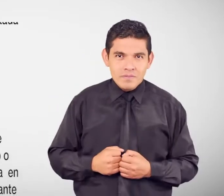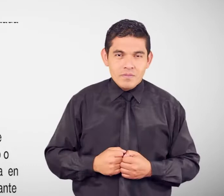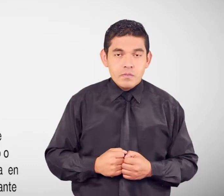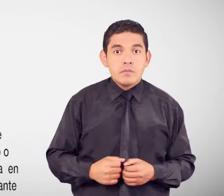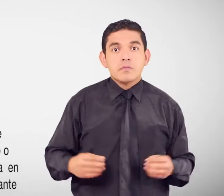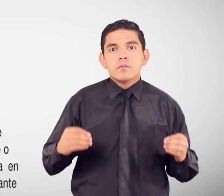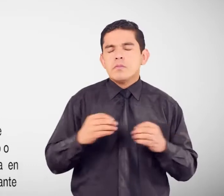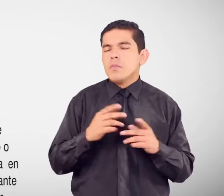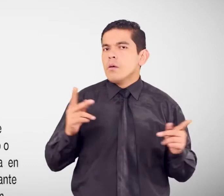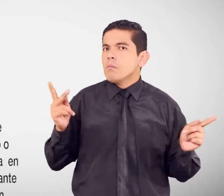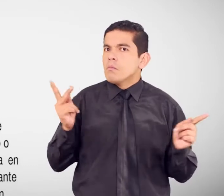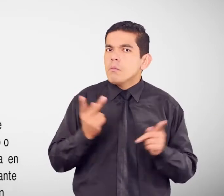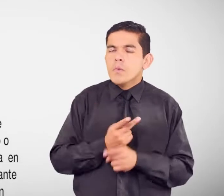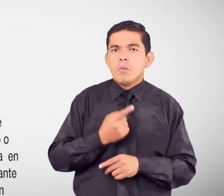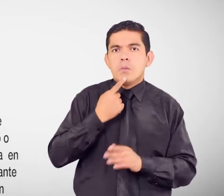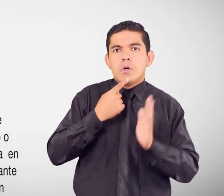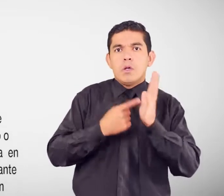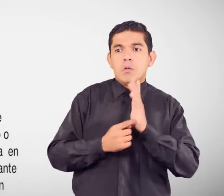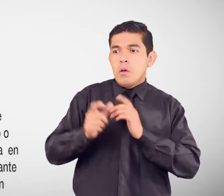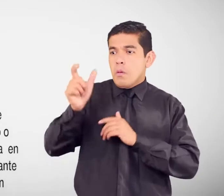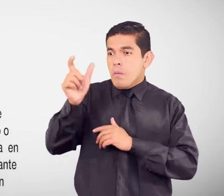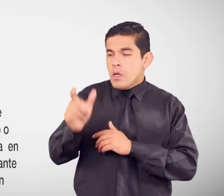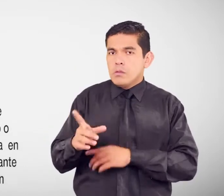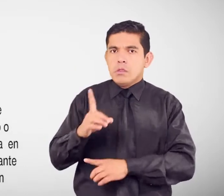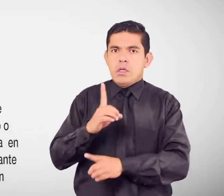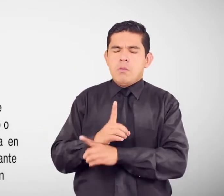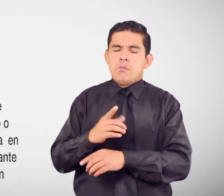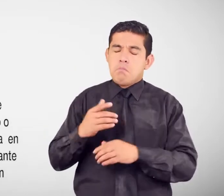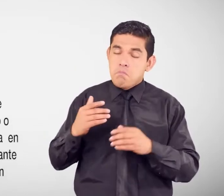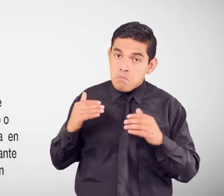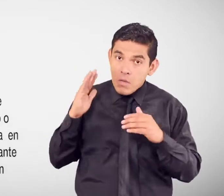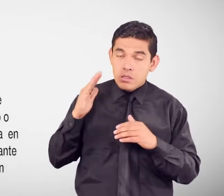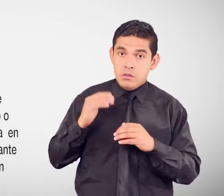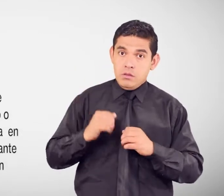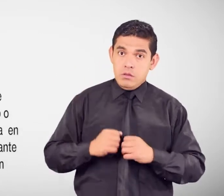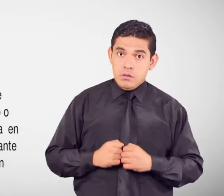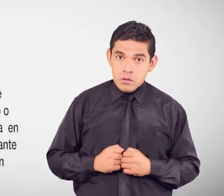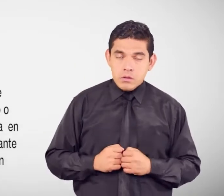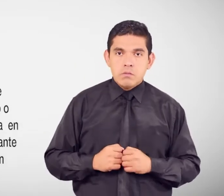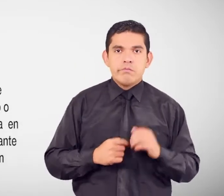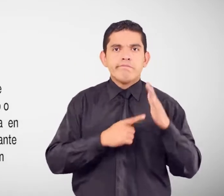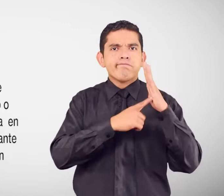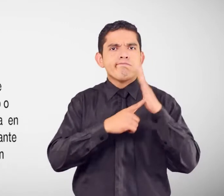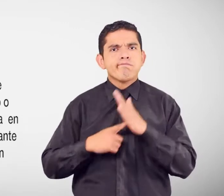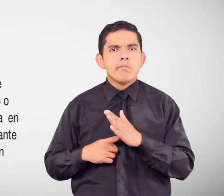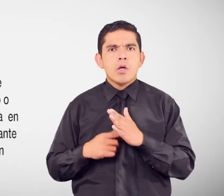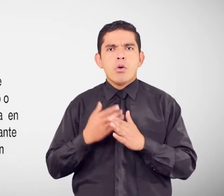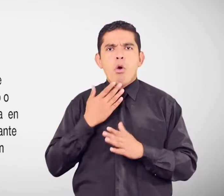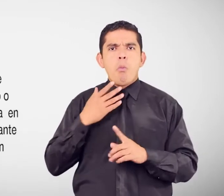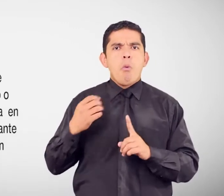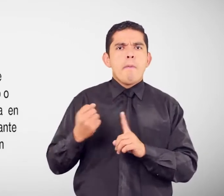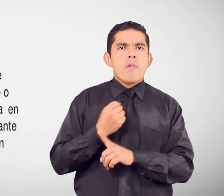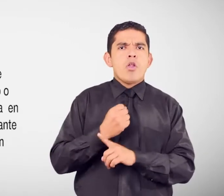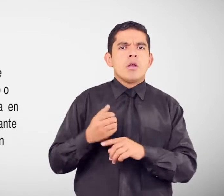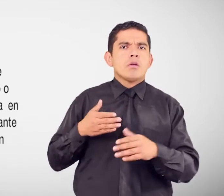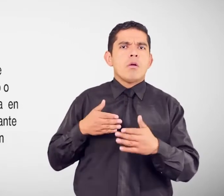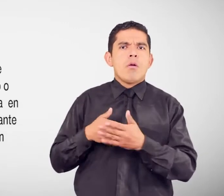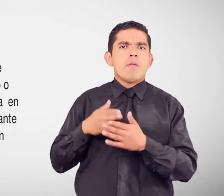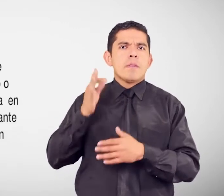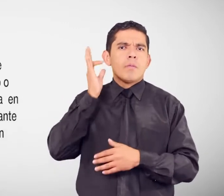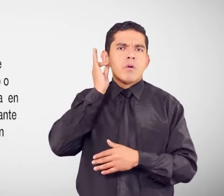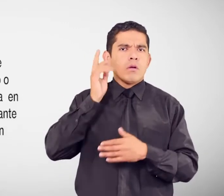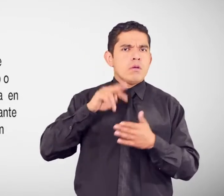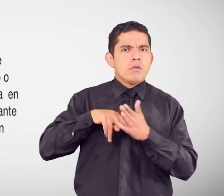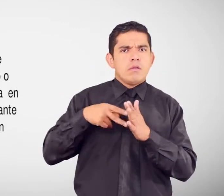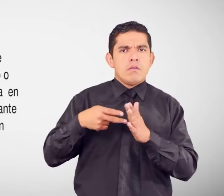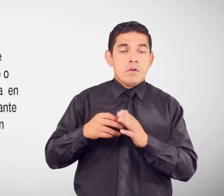Vulneración Violencia contra la mujer ¿Qué significa? Se considera violencia Toda acción Que consista